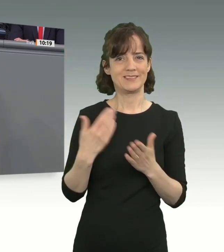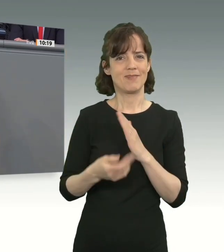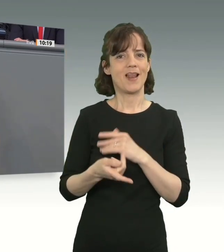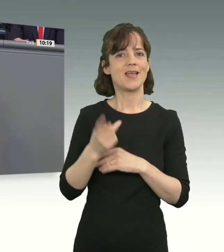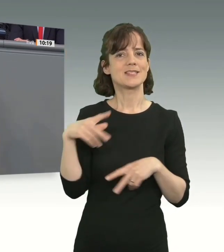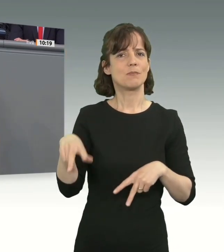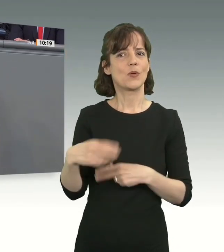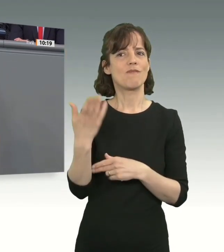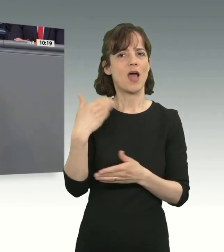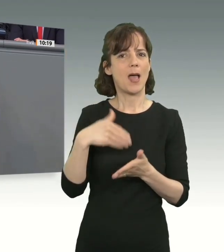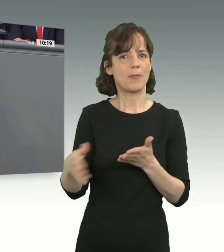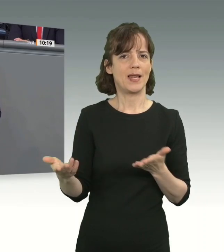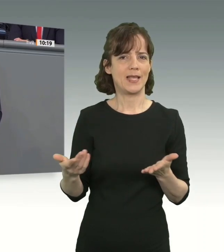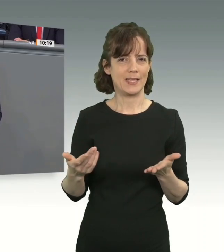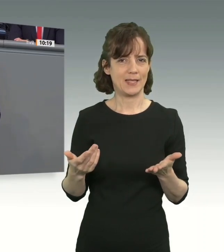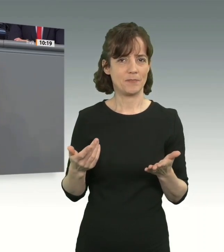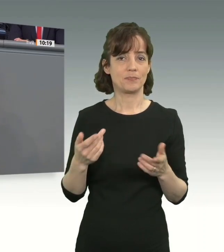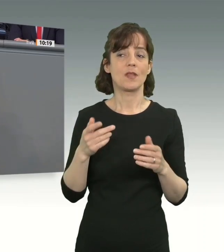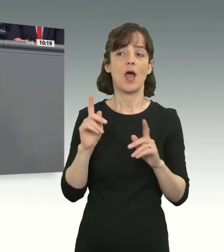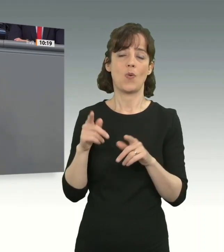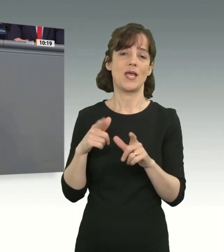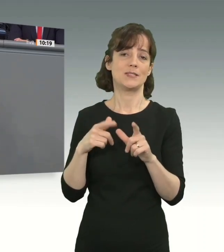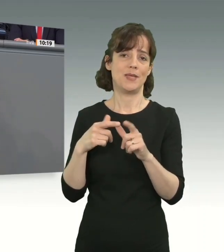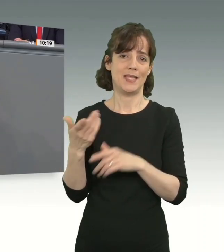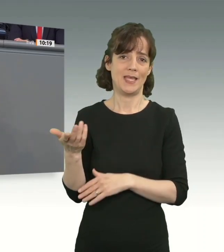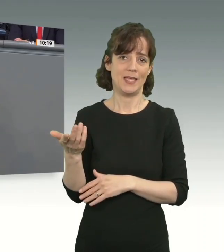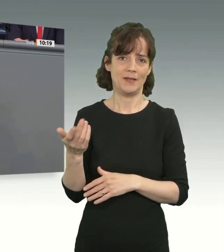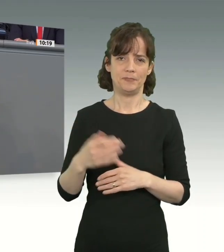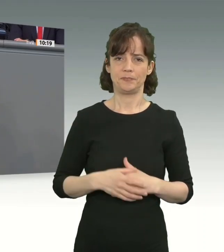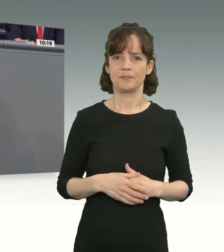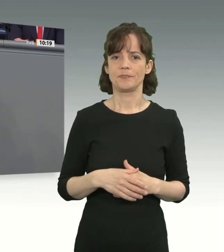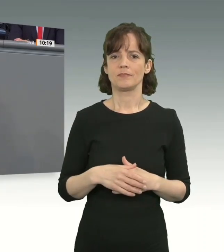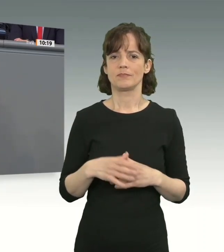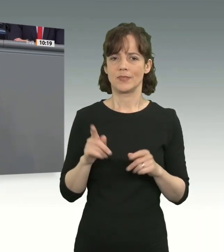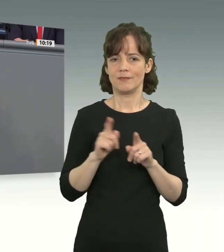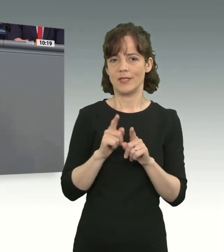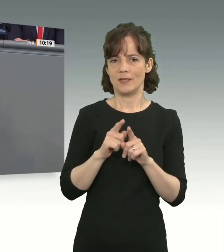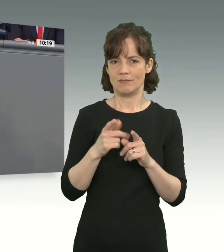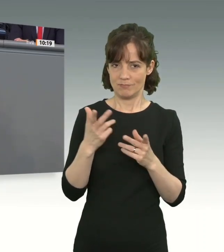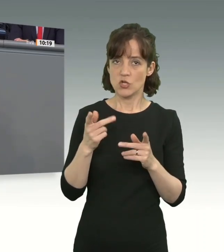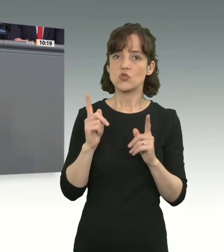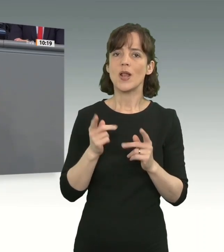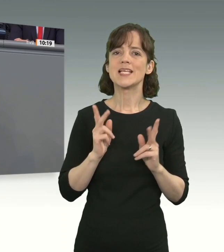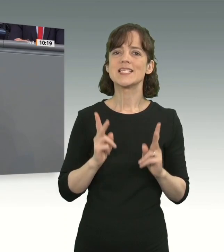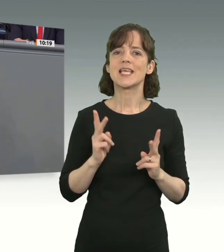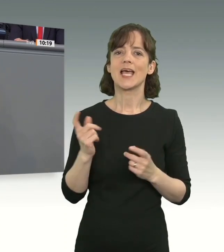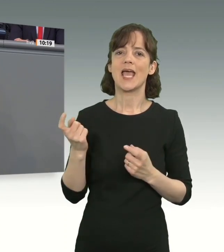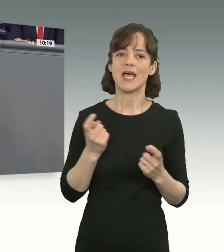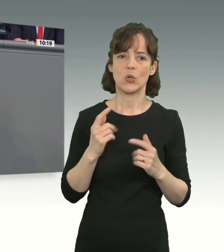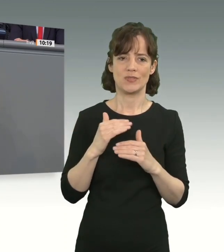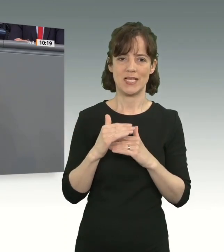Periode abgelehnt, genauso wie die SPD. Es sollen etwas verklausuliert sichere Herkunftsländer kommen.